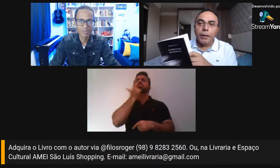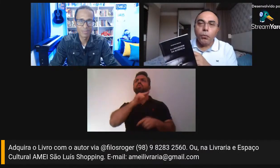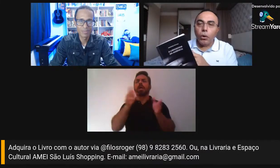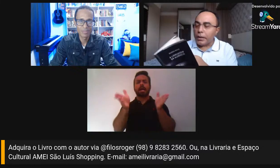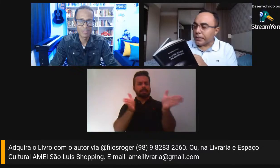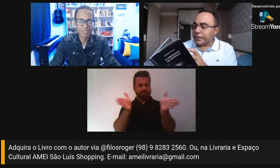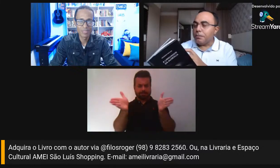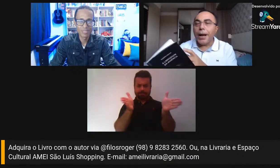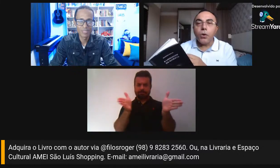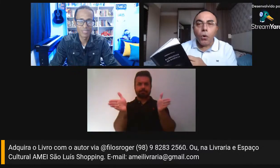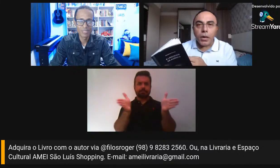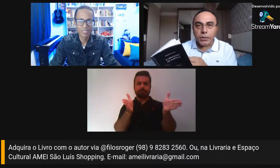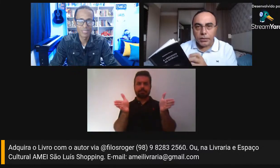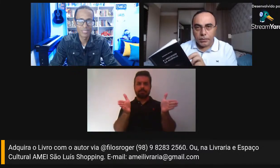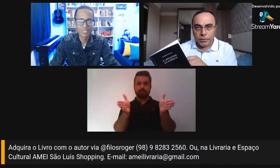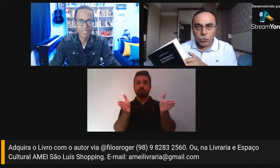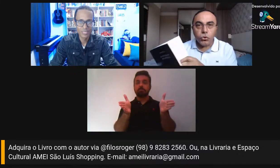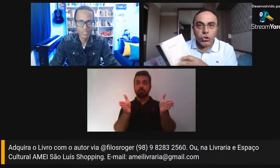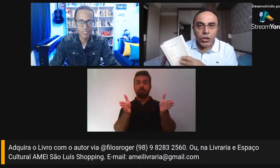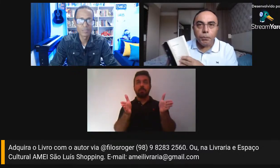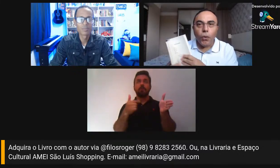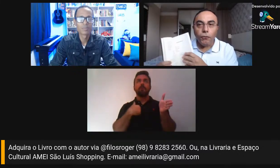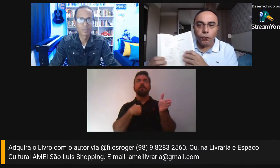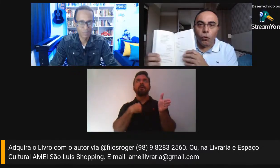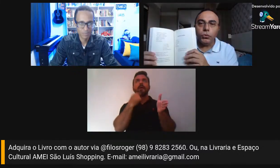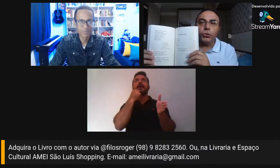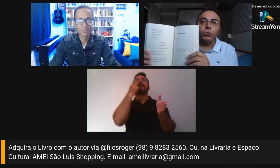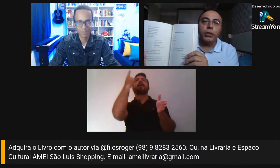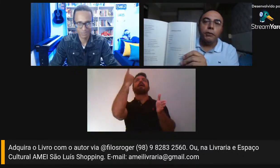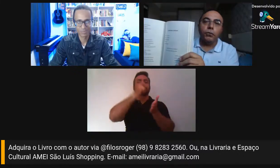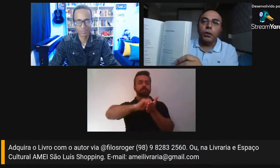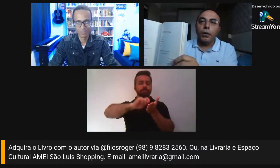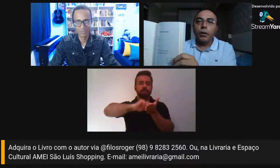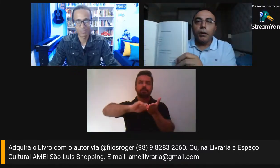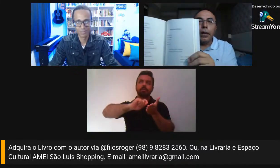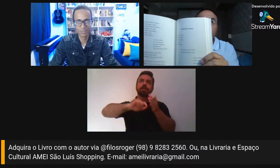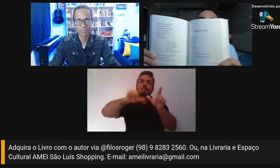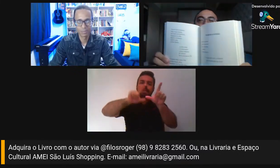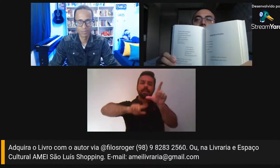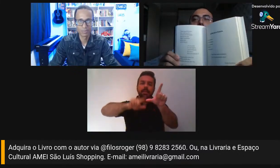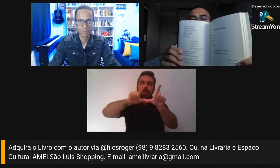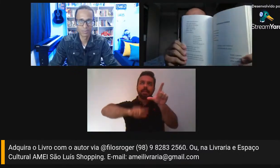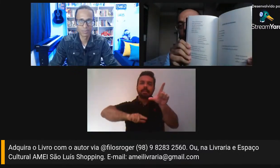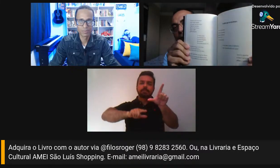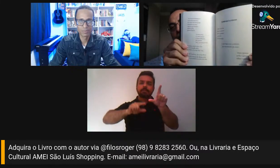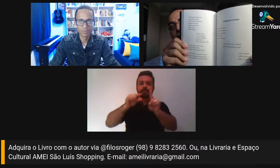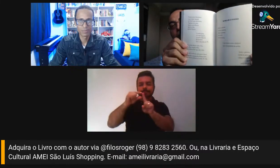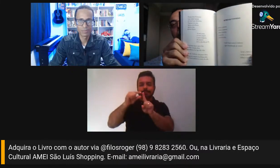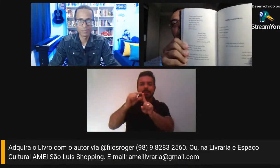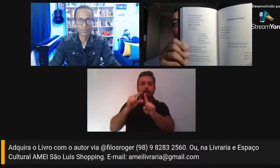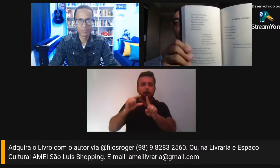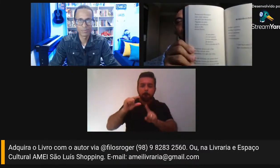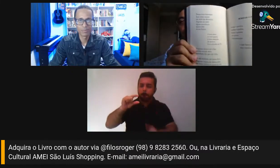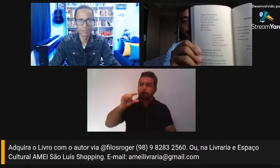eu optei por letras maiores, do tipo, a fonte do livro, ela traz